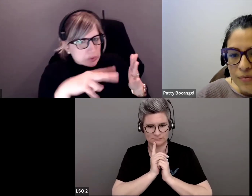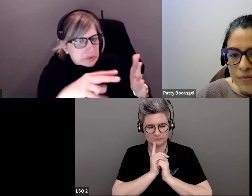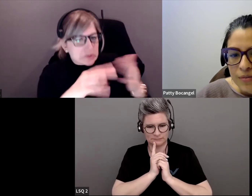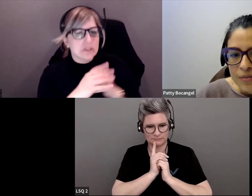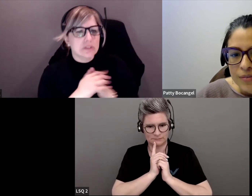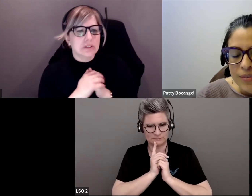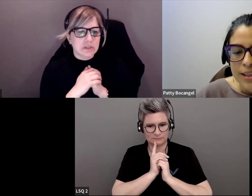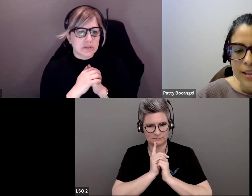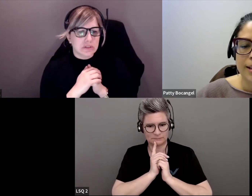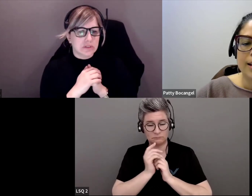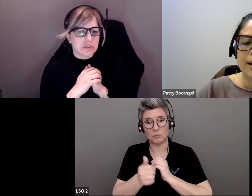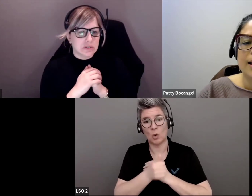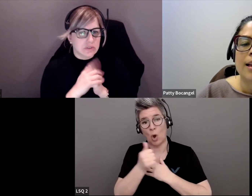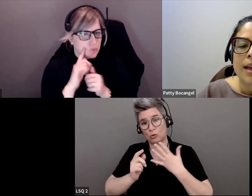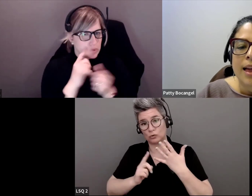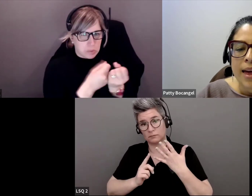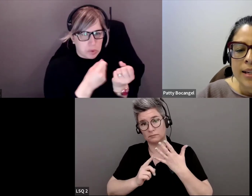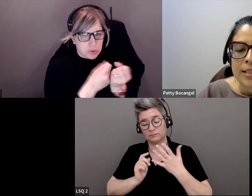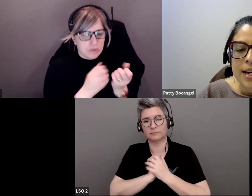Et Autre.